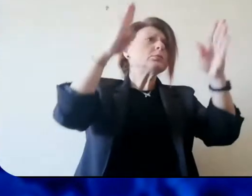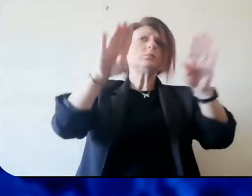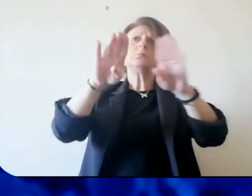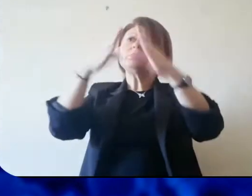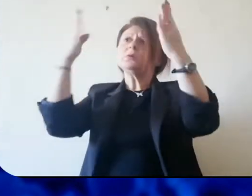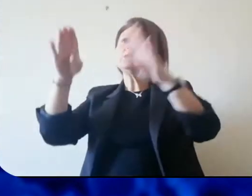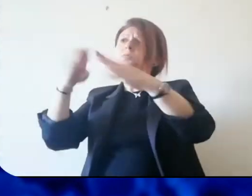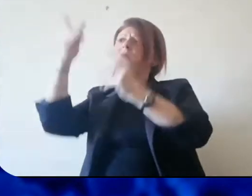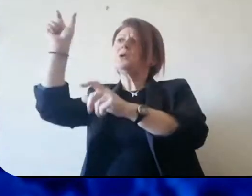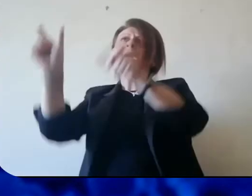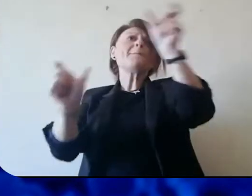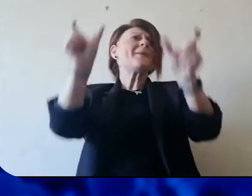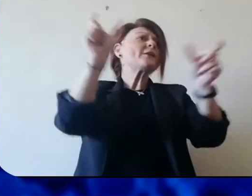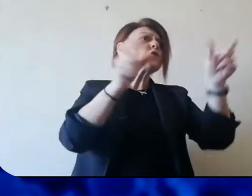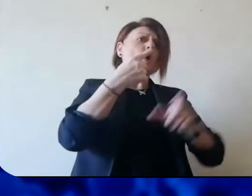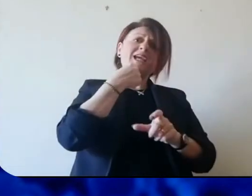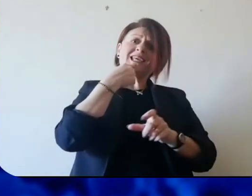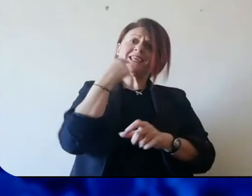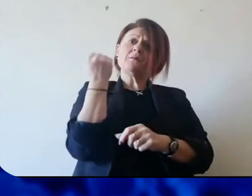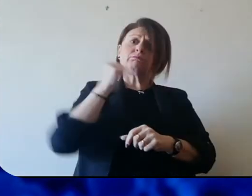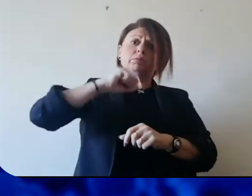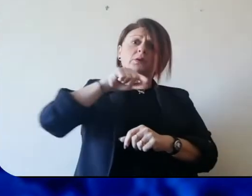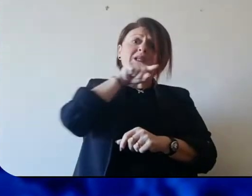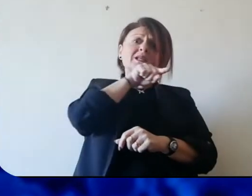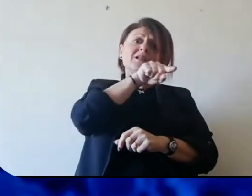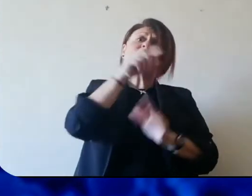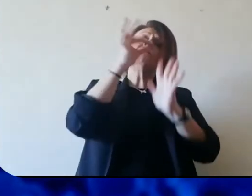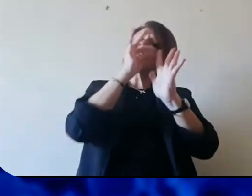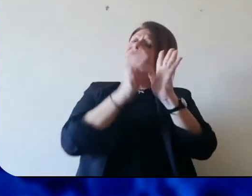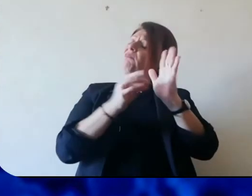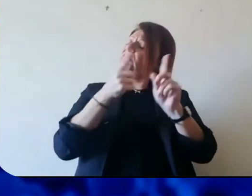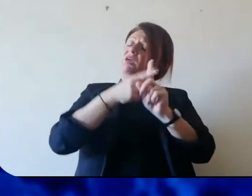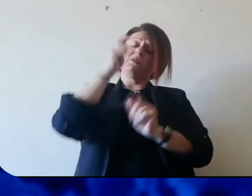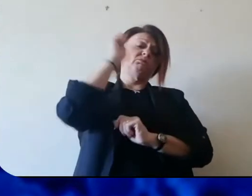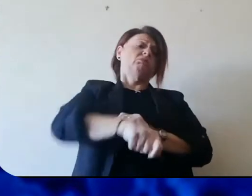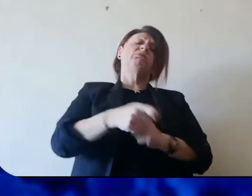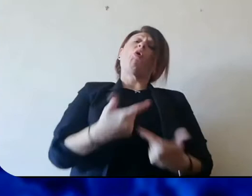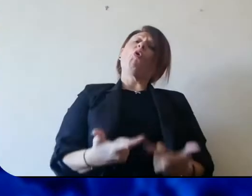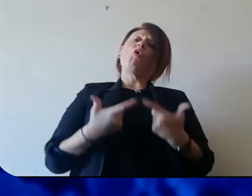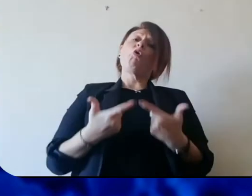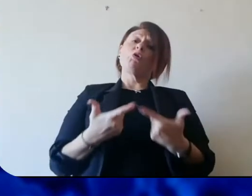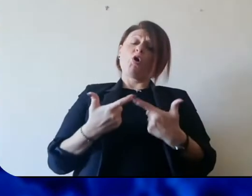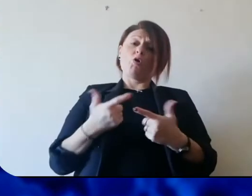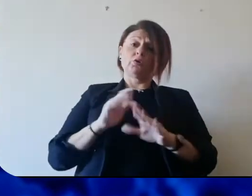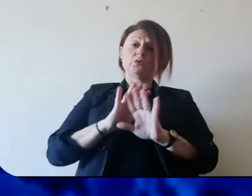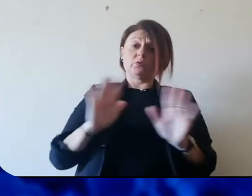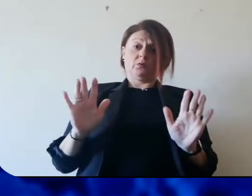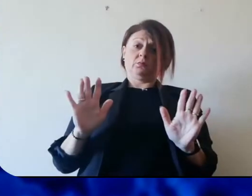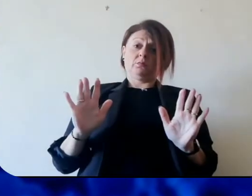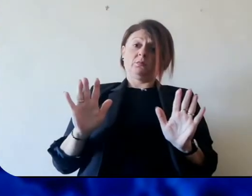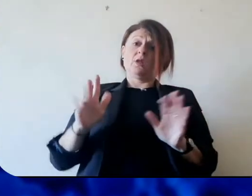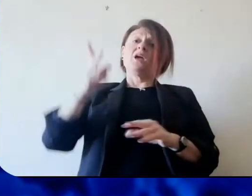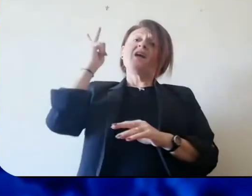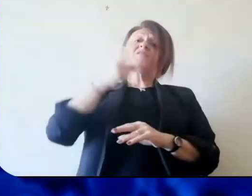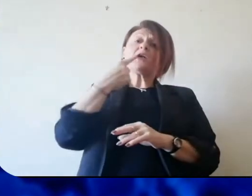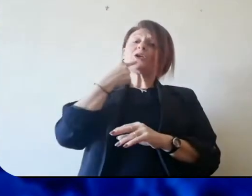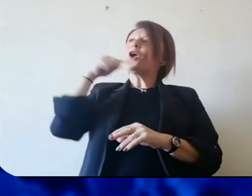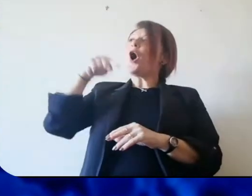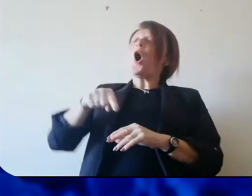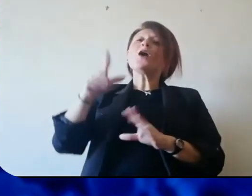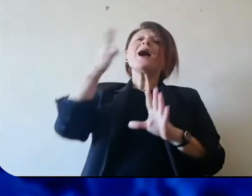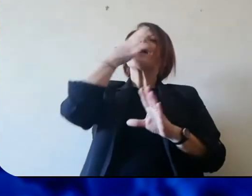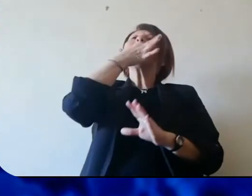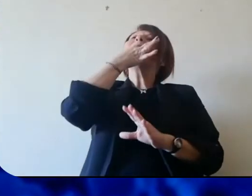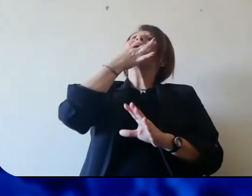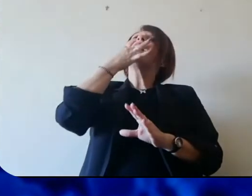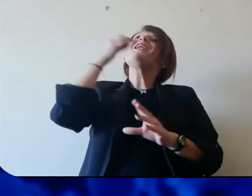sanzionare, scovare chi ritiene di poter sottrarsi alle regole e sanzionarlo duramente. Stanno arrivando le